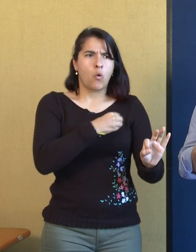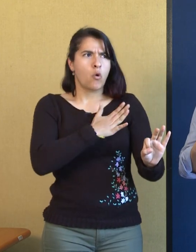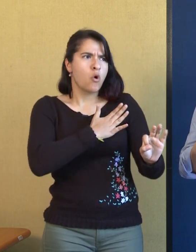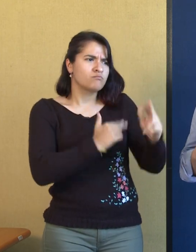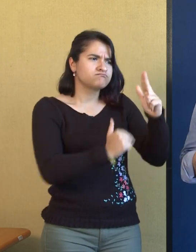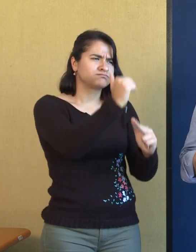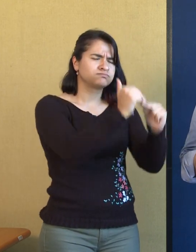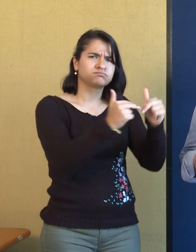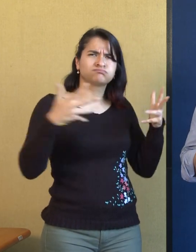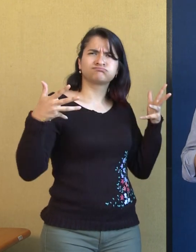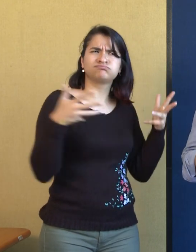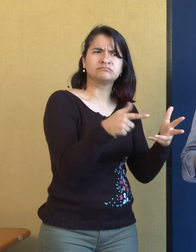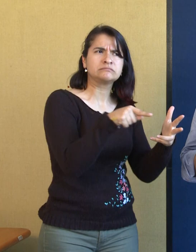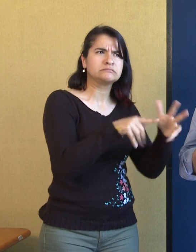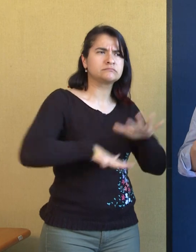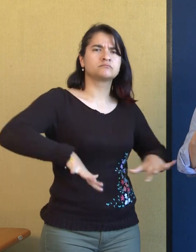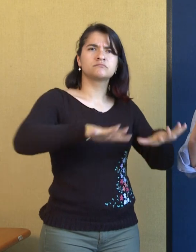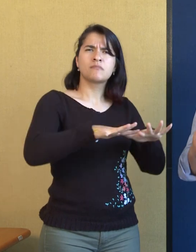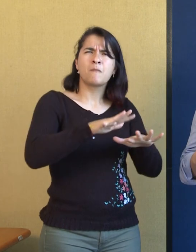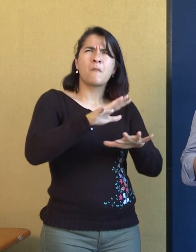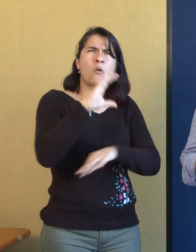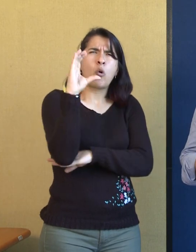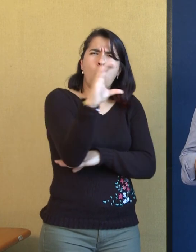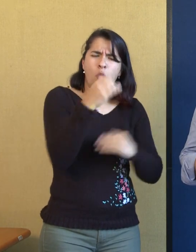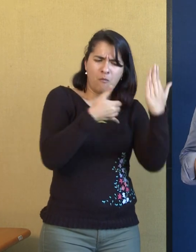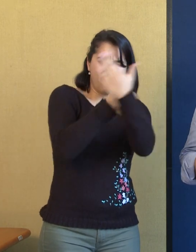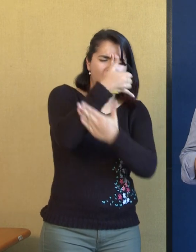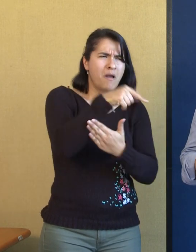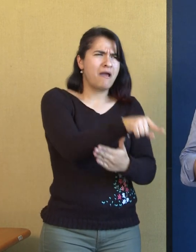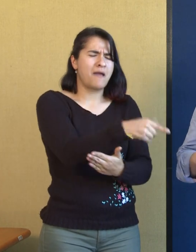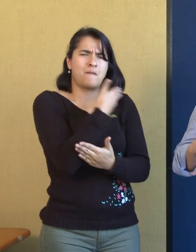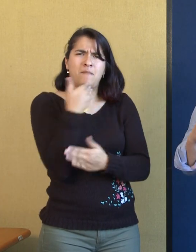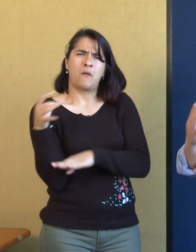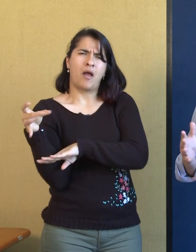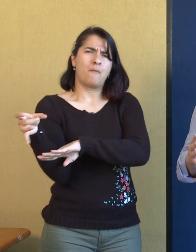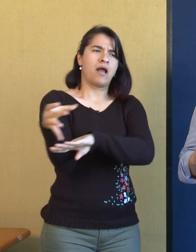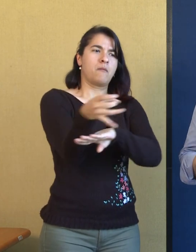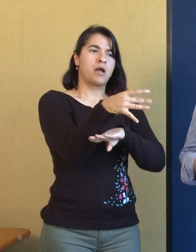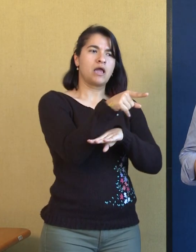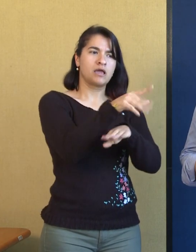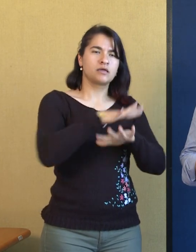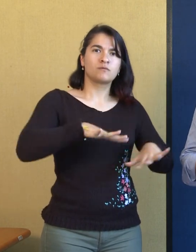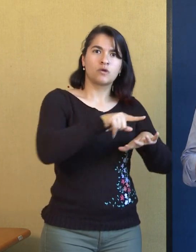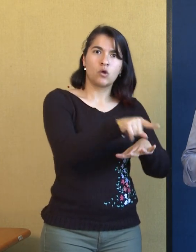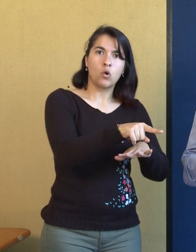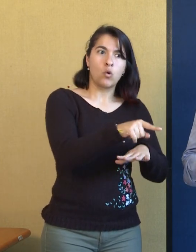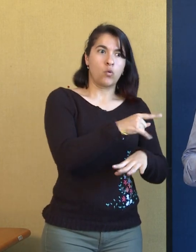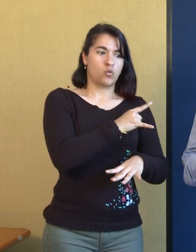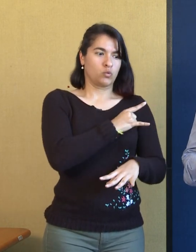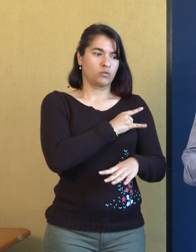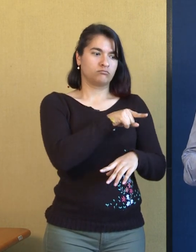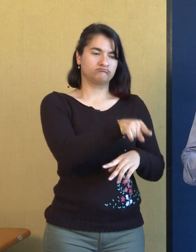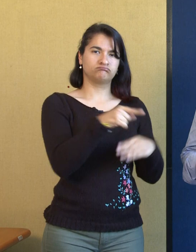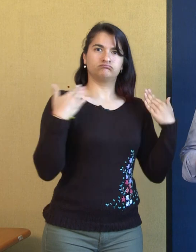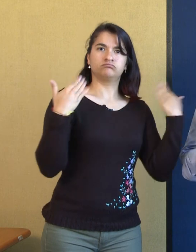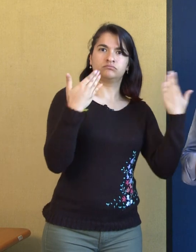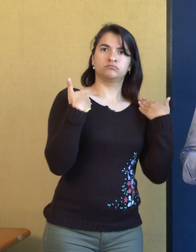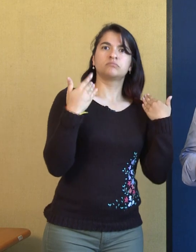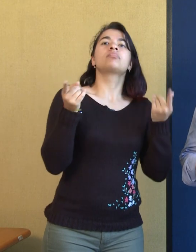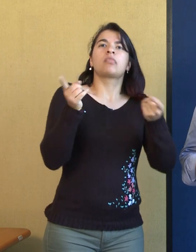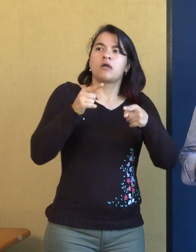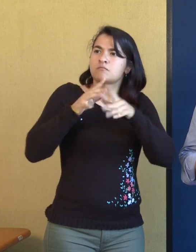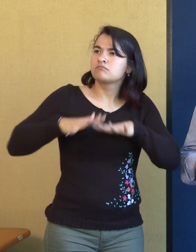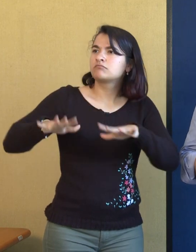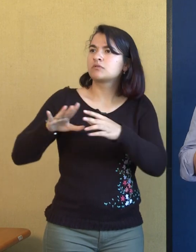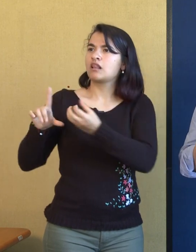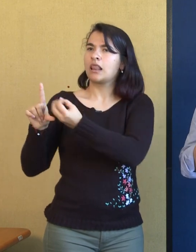del país donde la Facultad de Educación Física y toda la universidad tenga las posibilidades que se